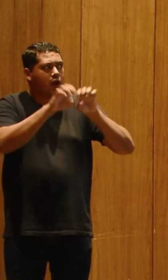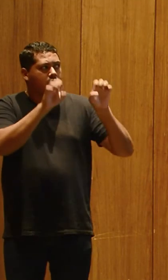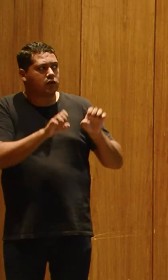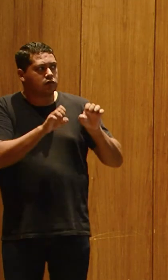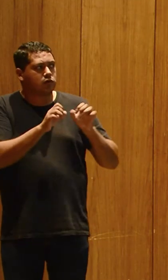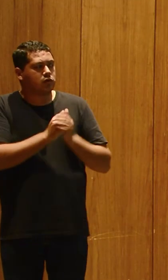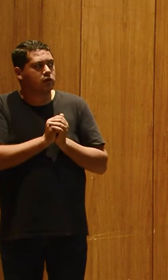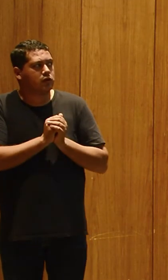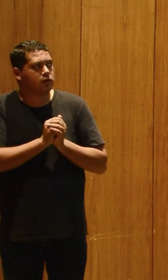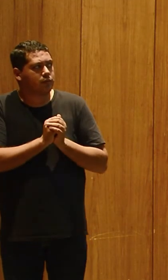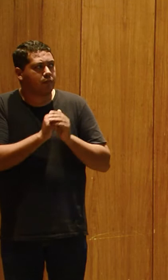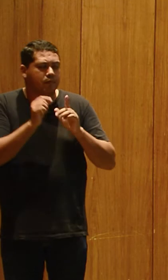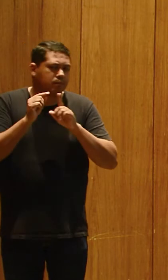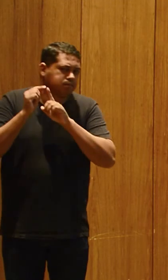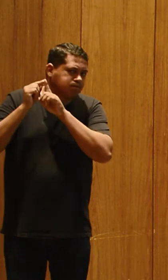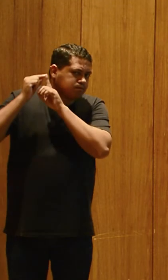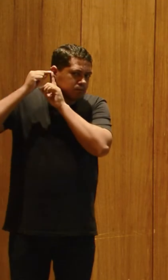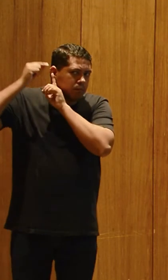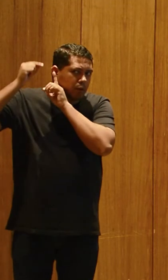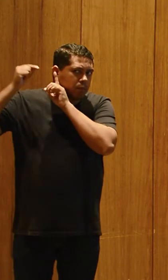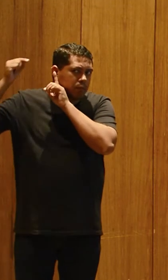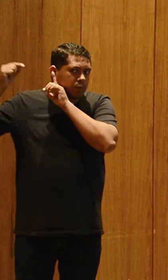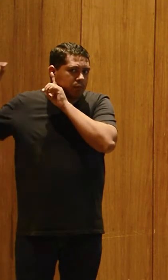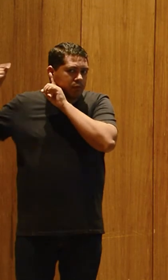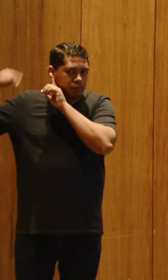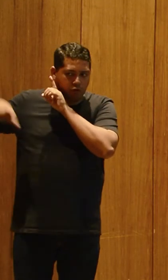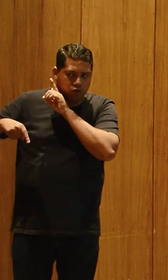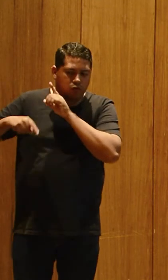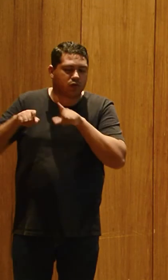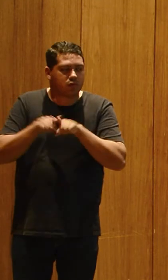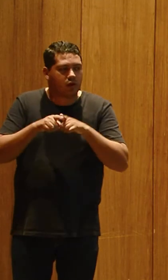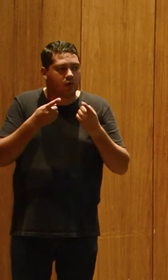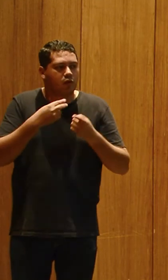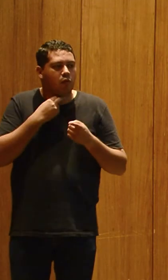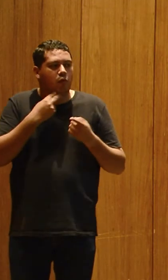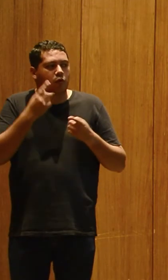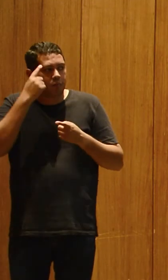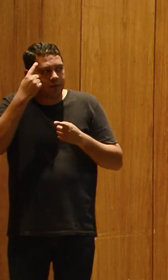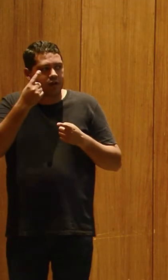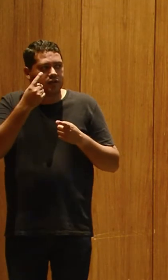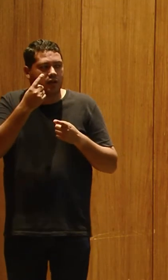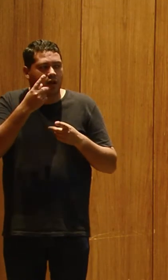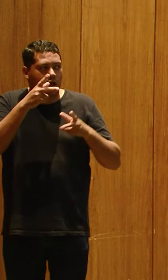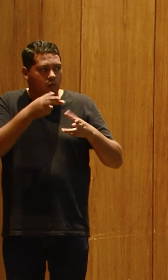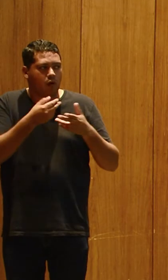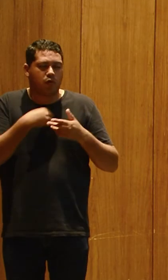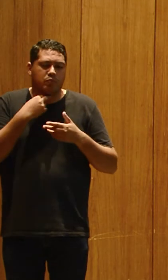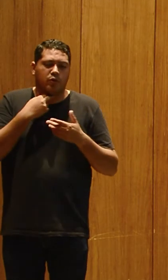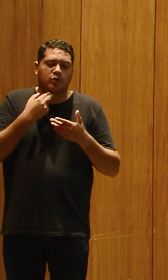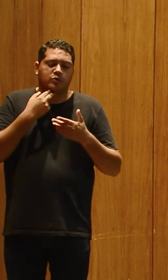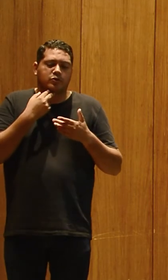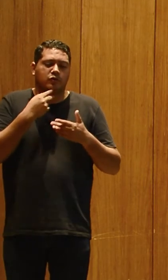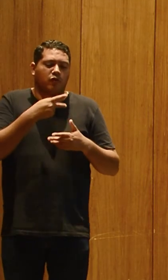as frequências graves, quando eu falo da avaliação vestibular, eu também tenho que pensar da mesma forma. Eu não posso simplesmente chegar e